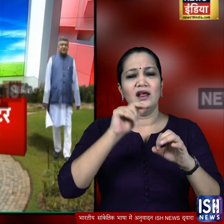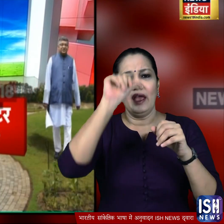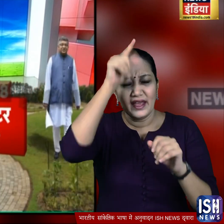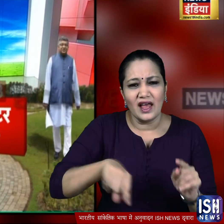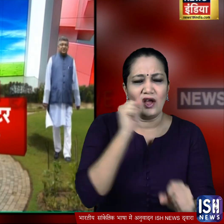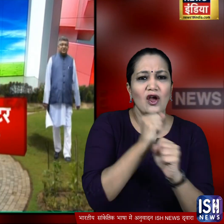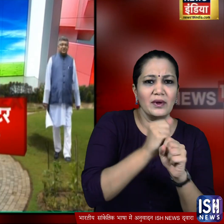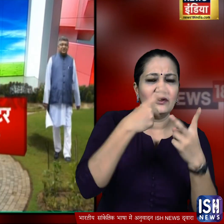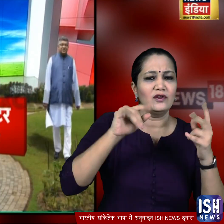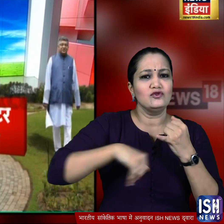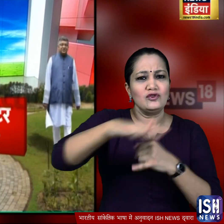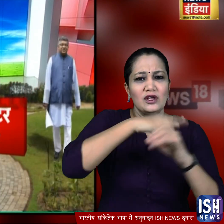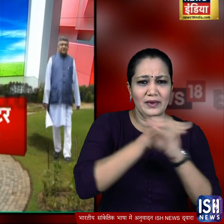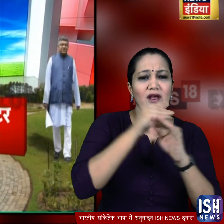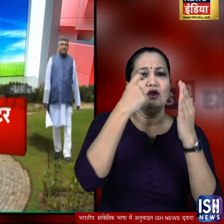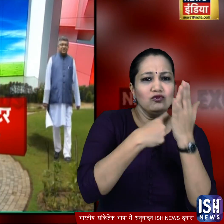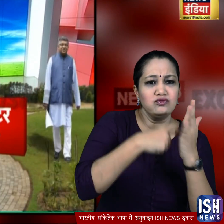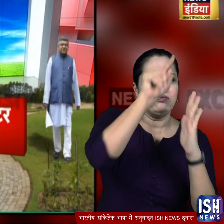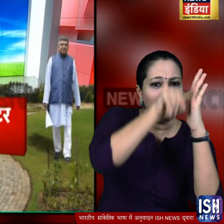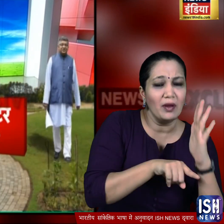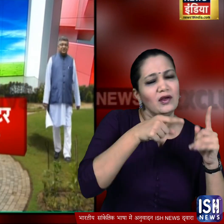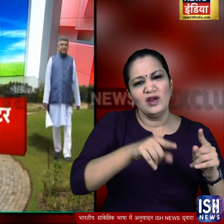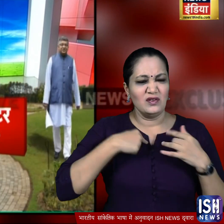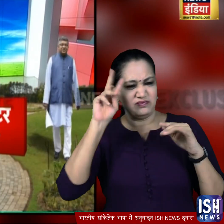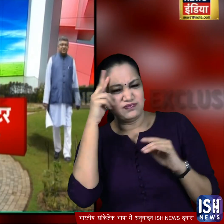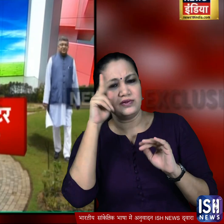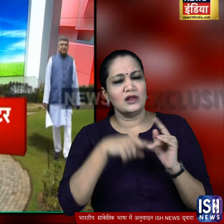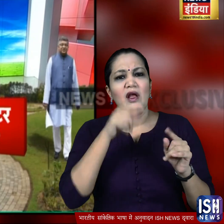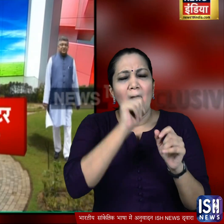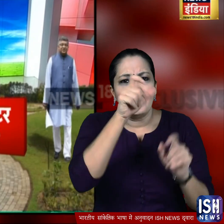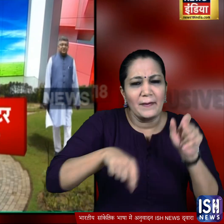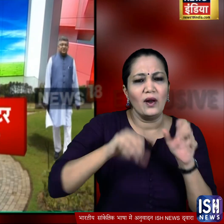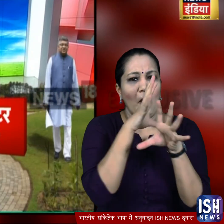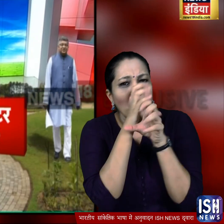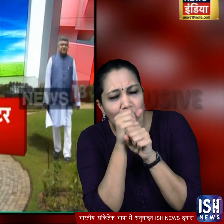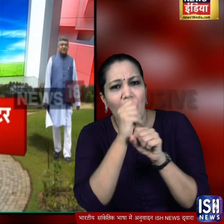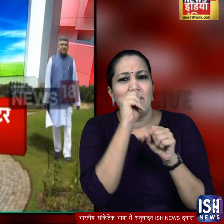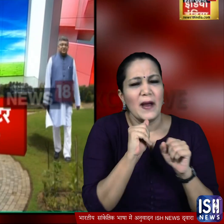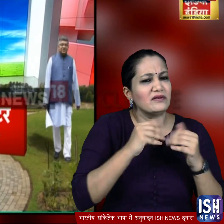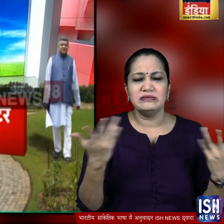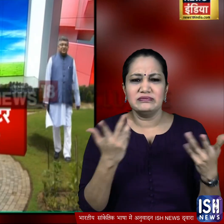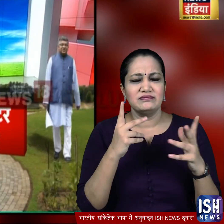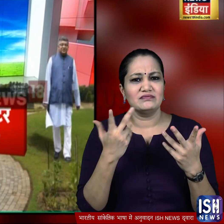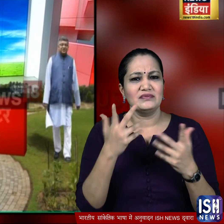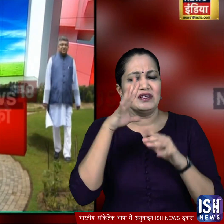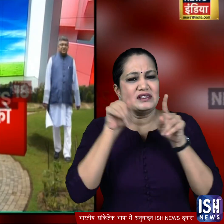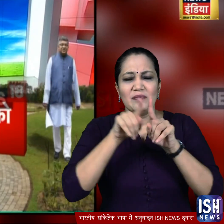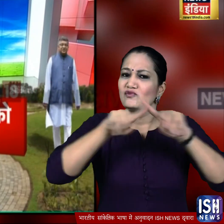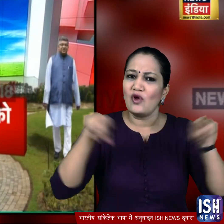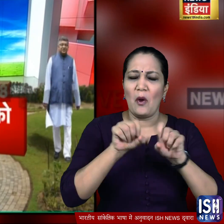नई सोशल मीडिया नीती पर कड़ी आपति जताई और इसे लोगों की निजता के अधिकार का उलंखन बताया अलाकि सोशल मीडिया से जुड़े जो नए